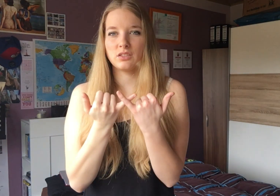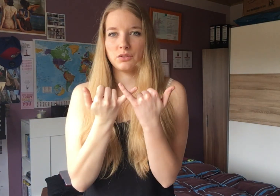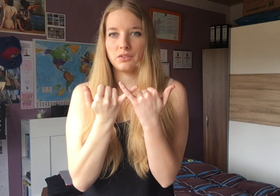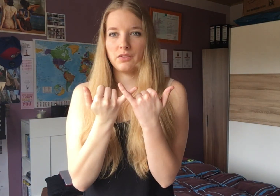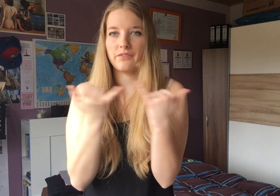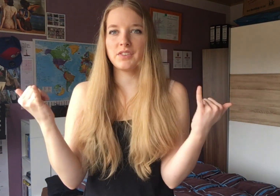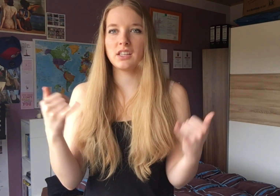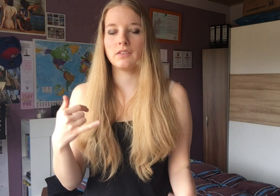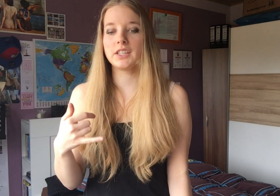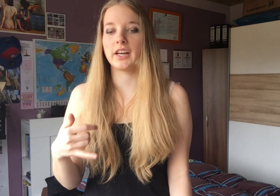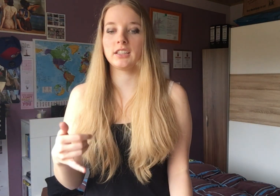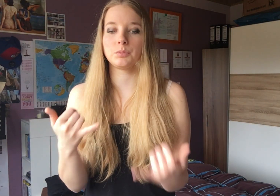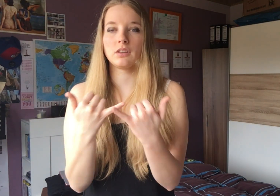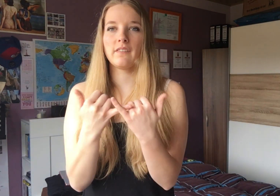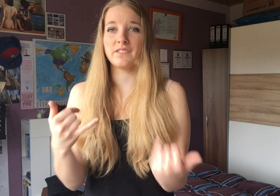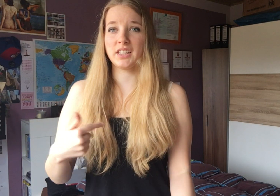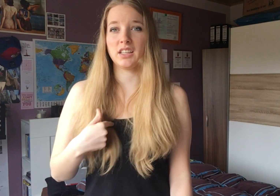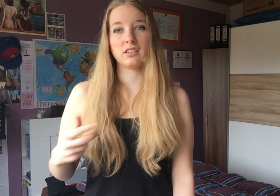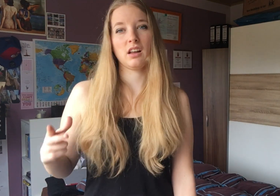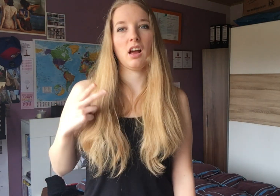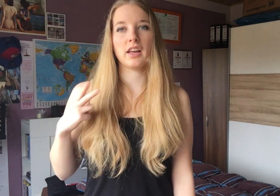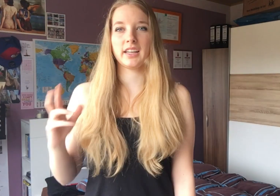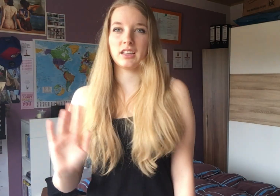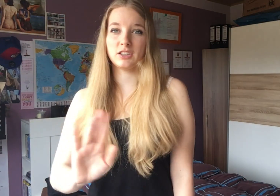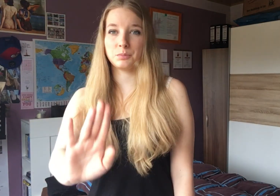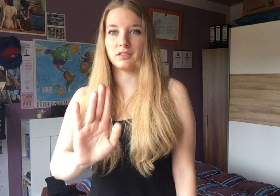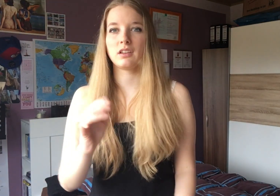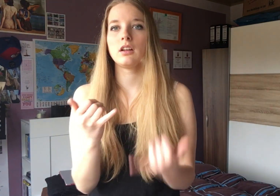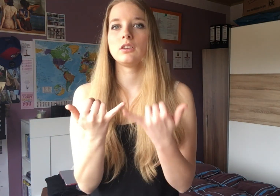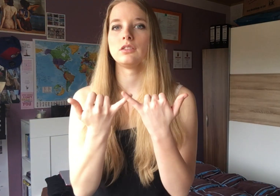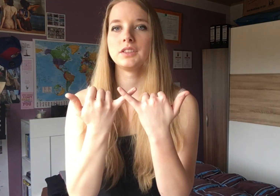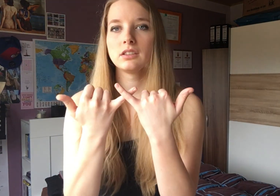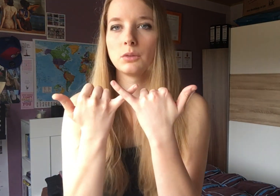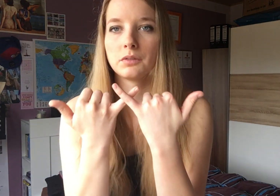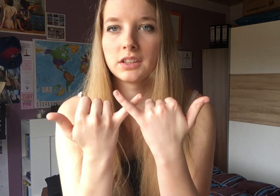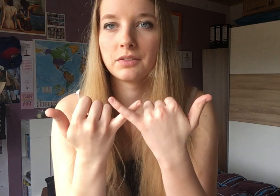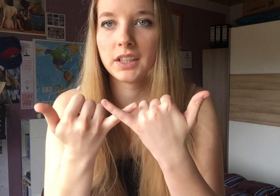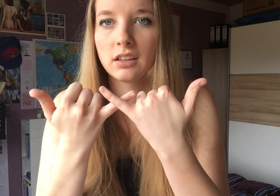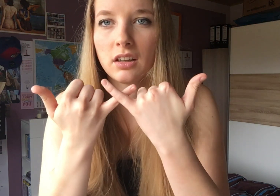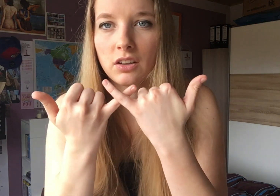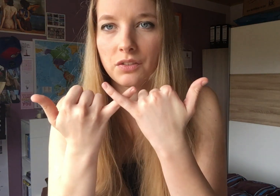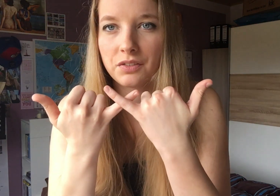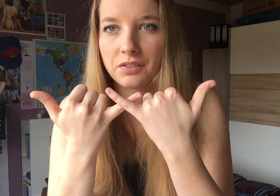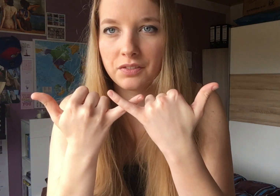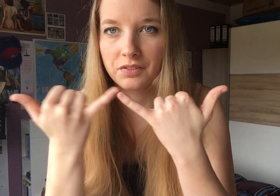wie ich eigentlich bin. Also dieses, äh,